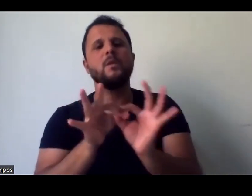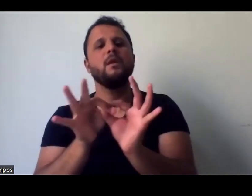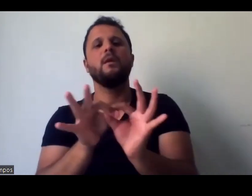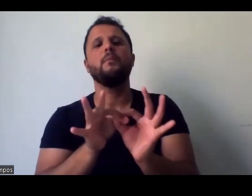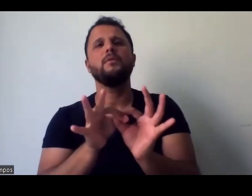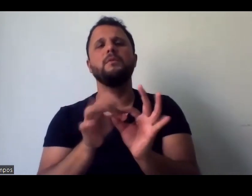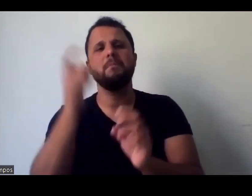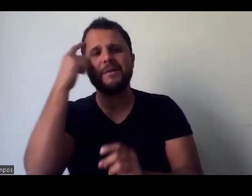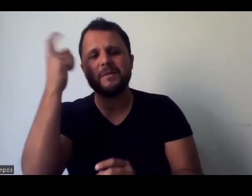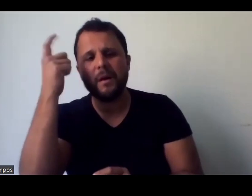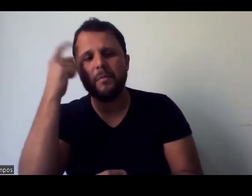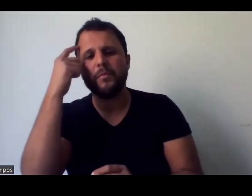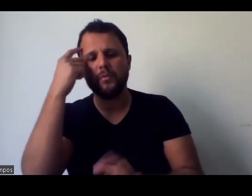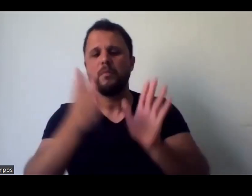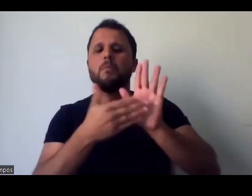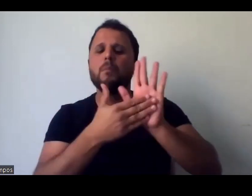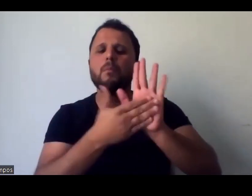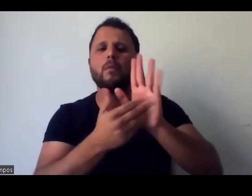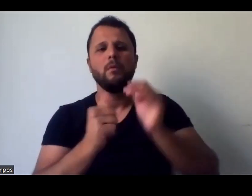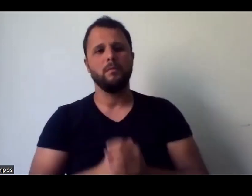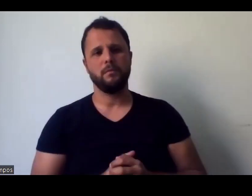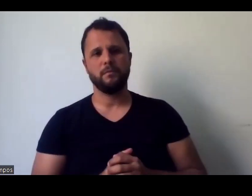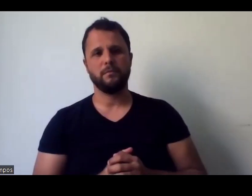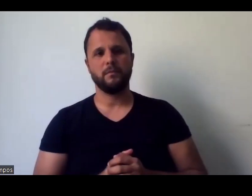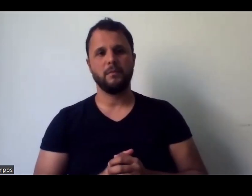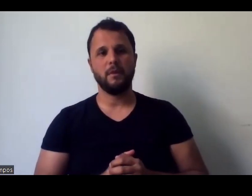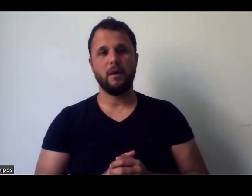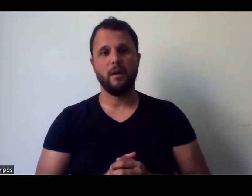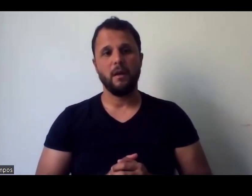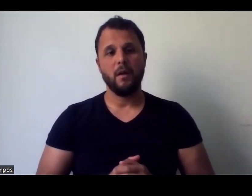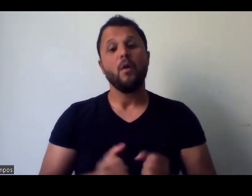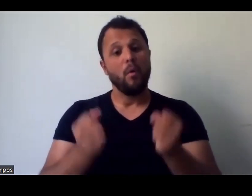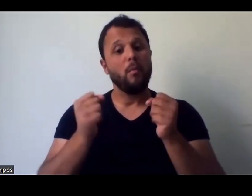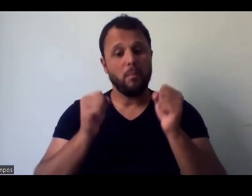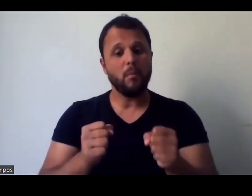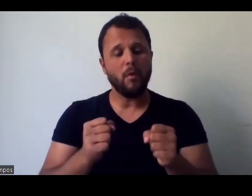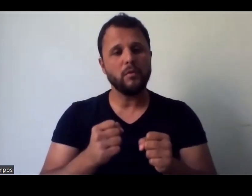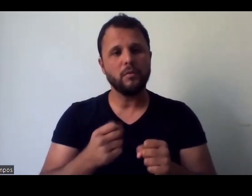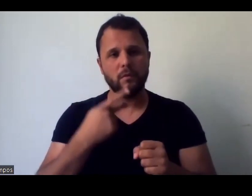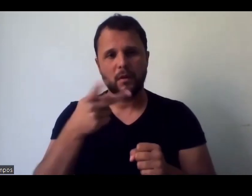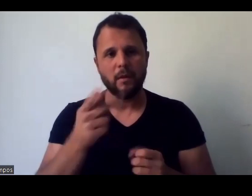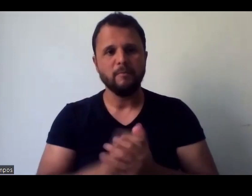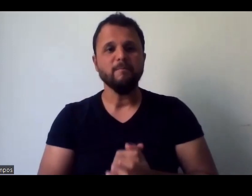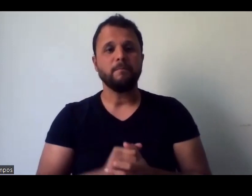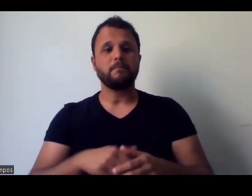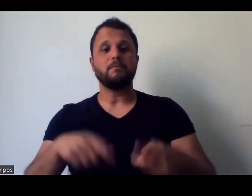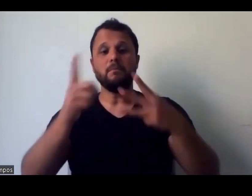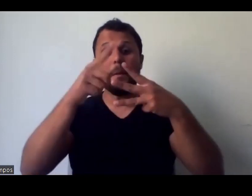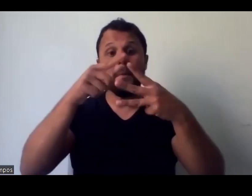é tremente. Eu queria entrar nessa parte da conversa pra dizer três coisas, uma que Rosana